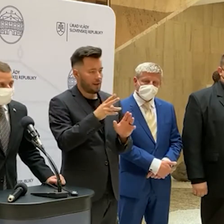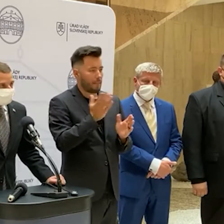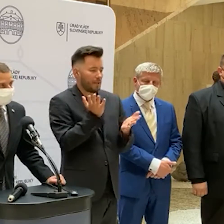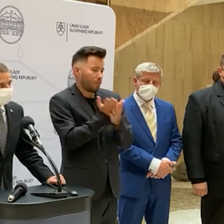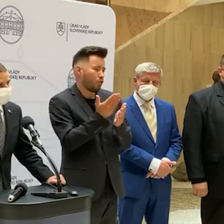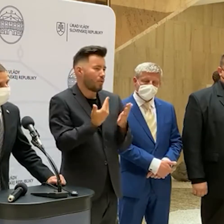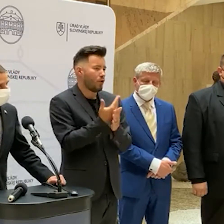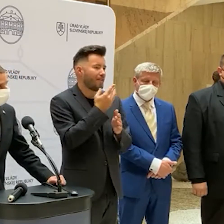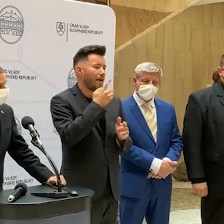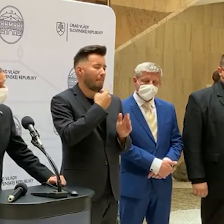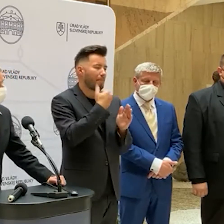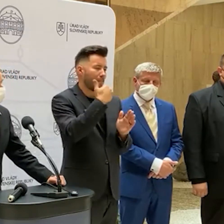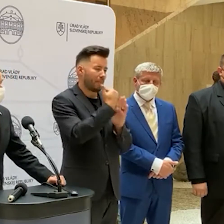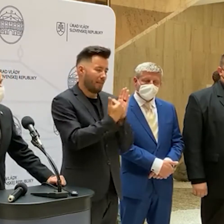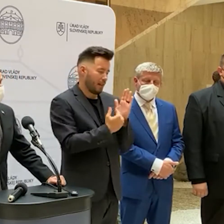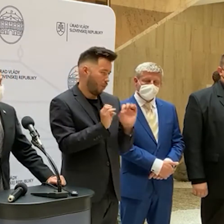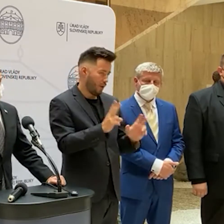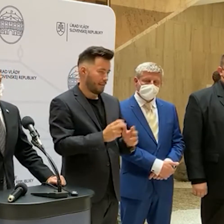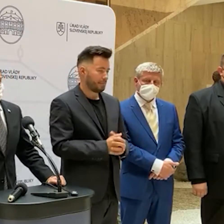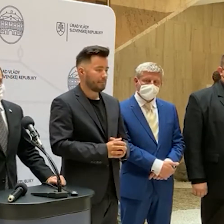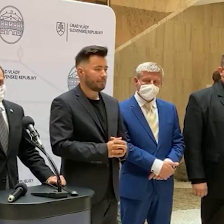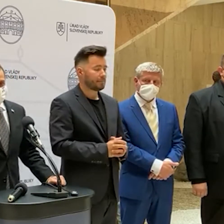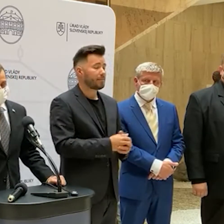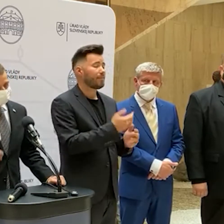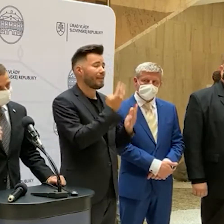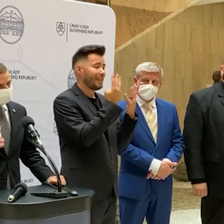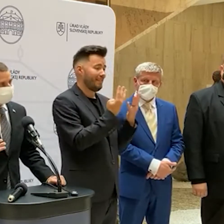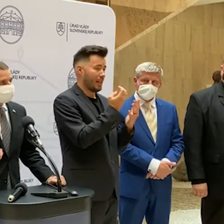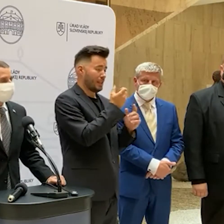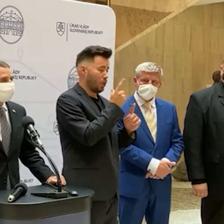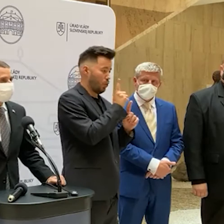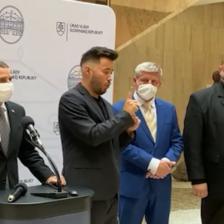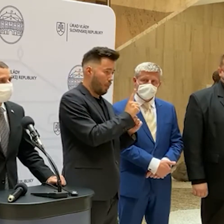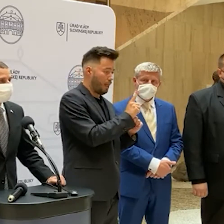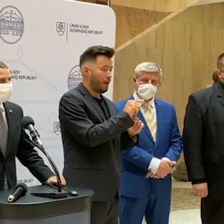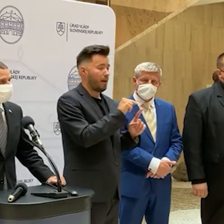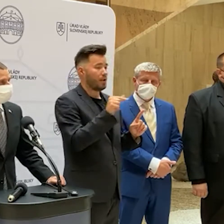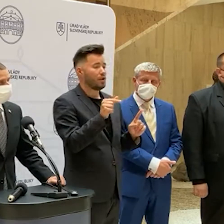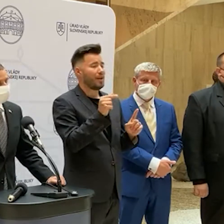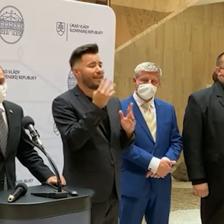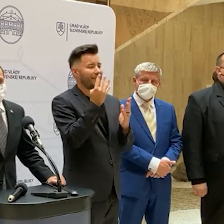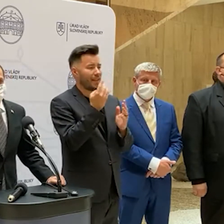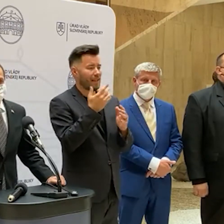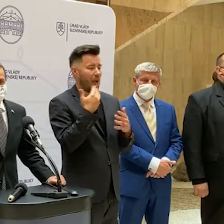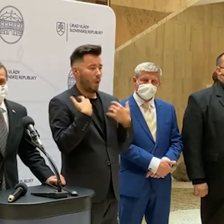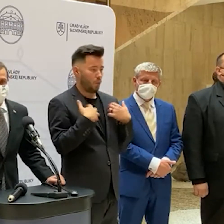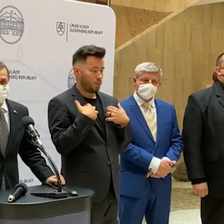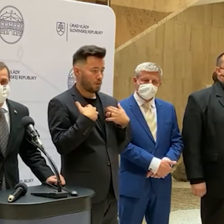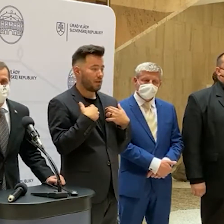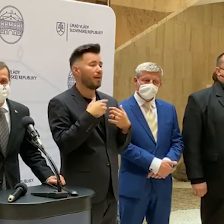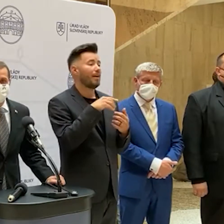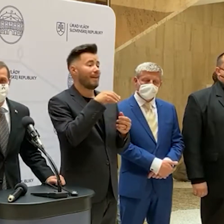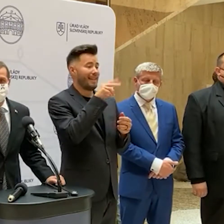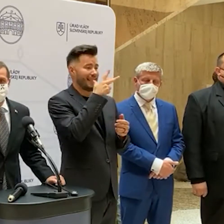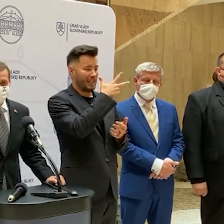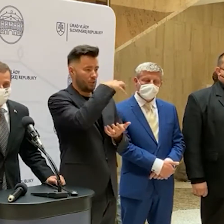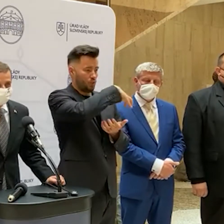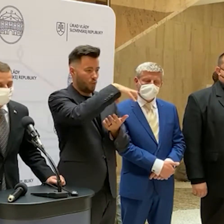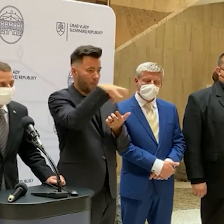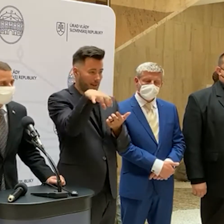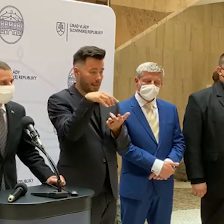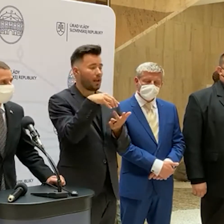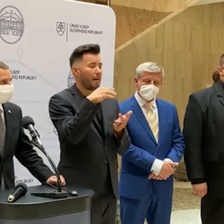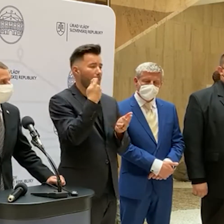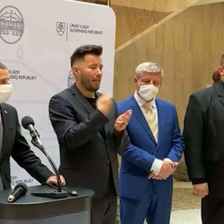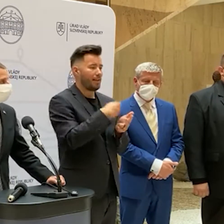Medzi 9. júlom a 9. augustom tieto výnimky budú platiť pre tieto tri skupiny občanov SR. a po